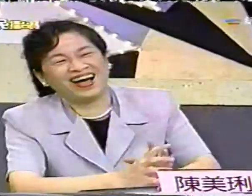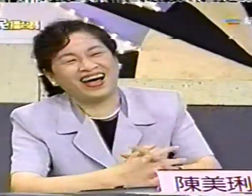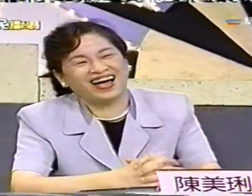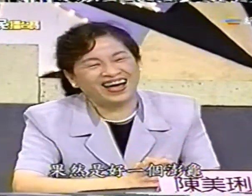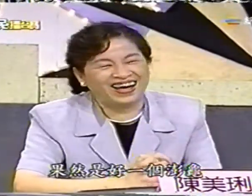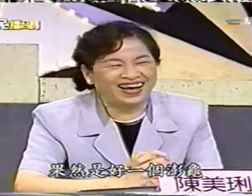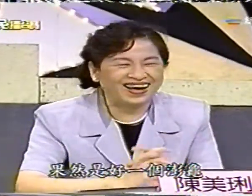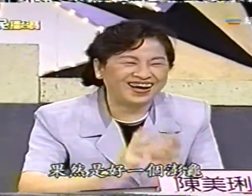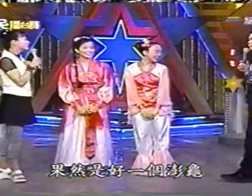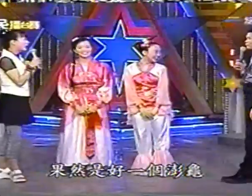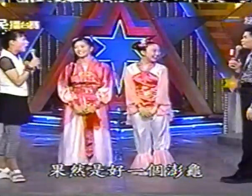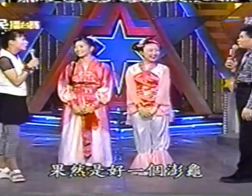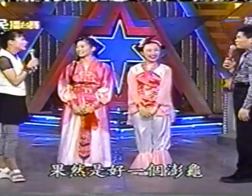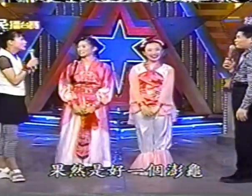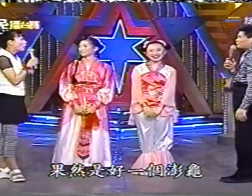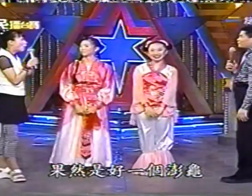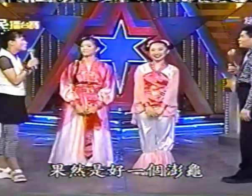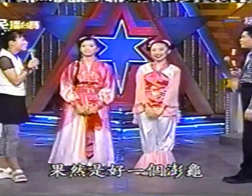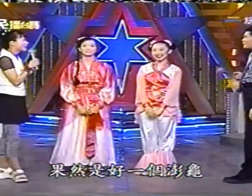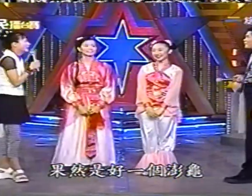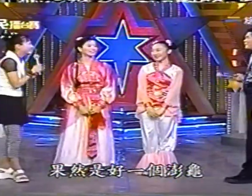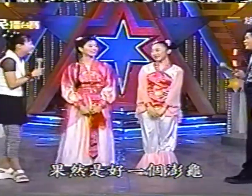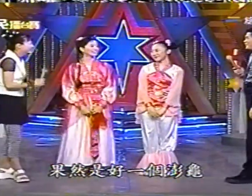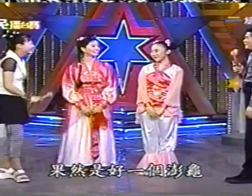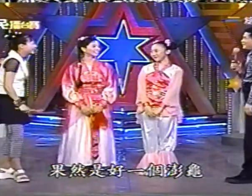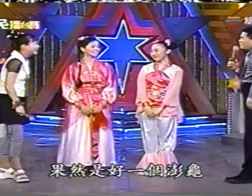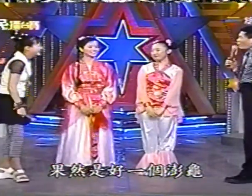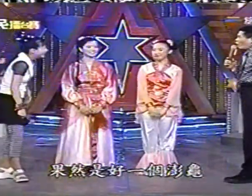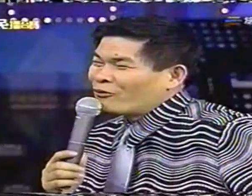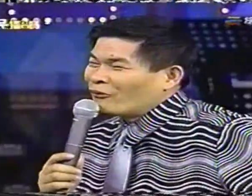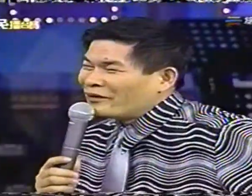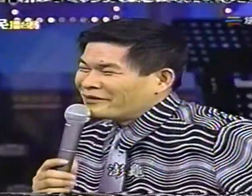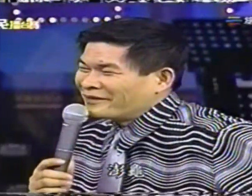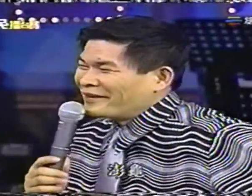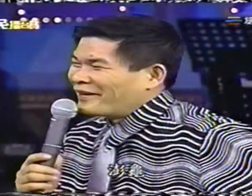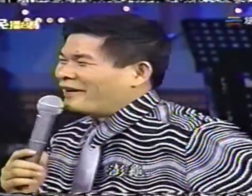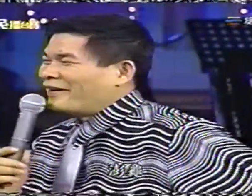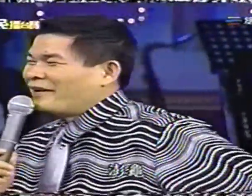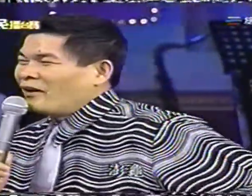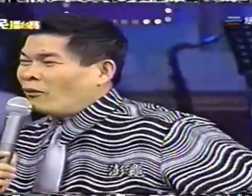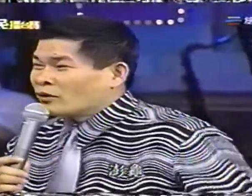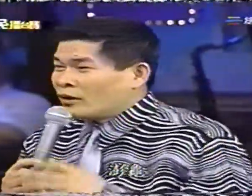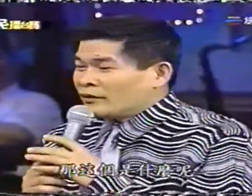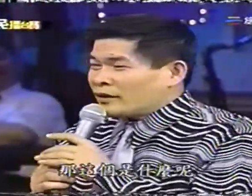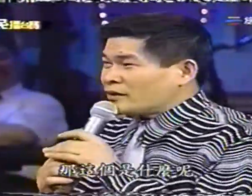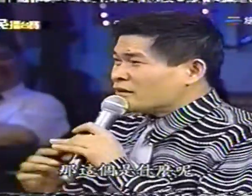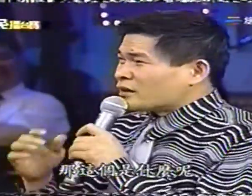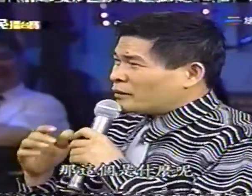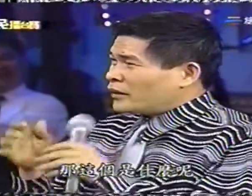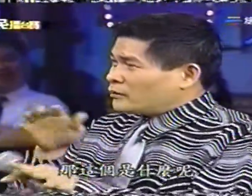烏 果然是烏龜鵝烏龜喔 那這個是什麼呢